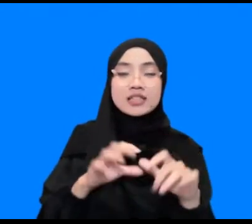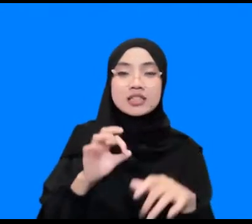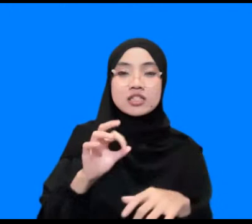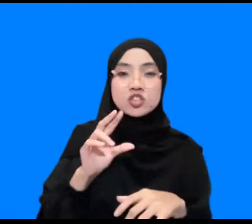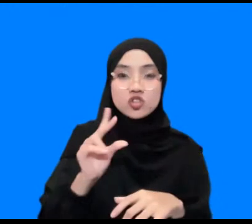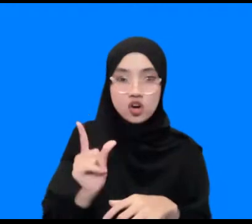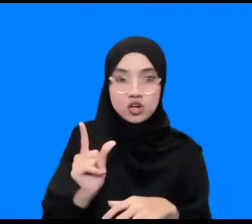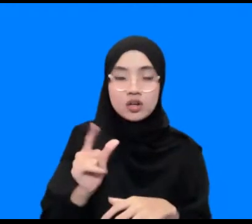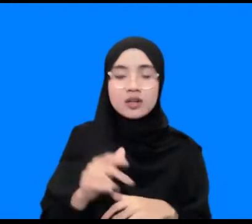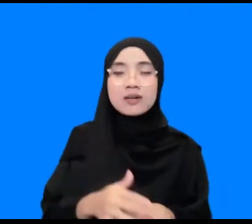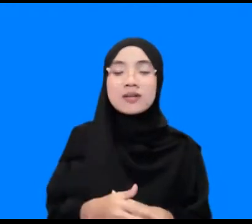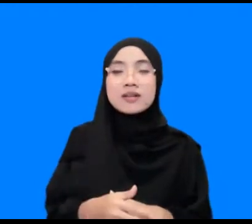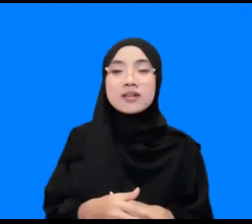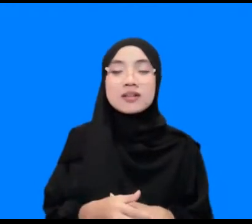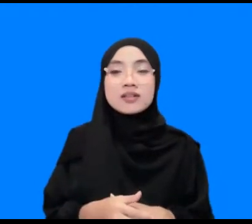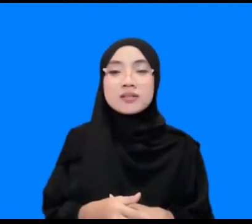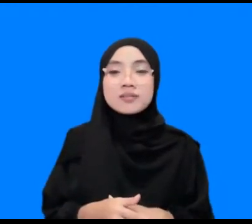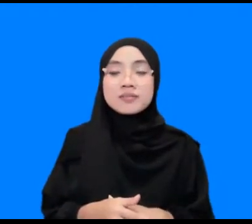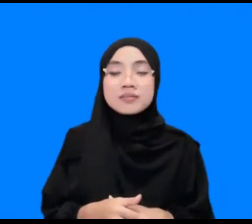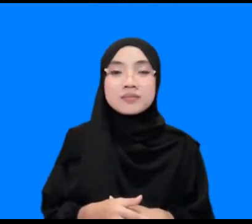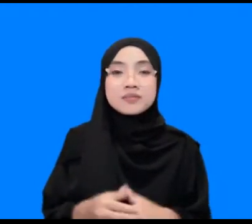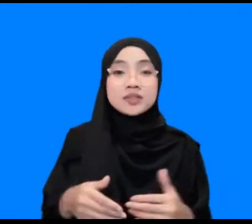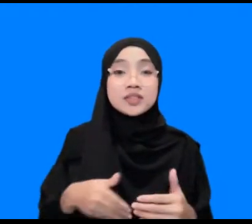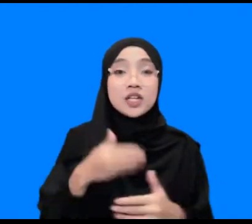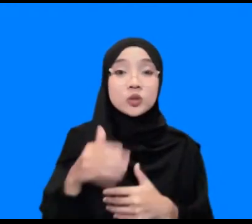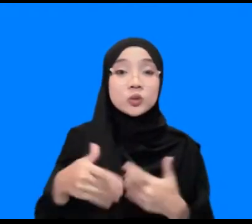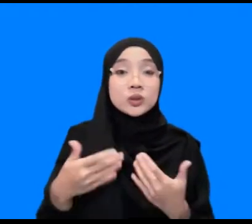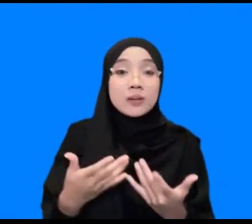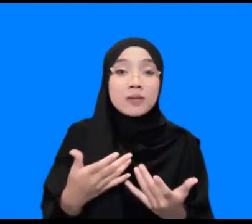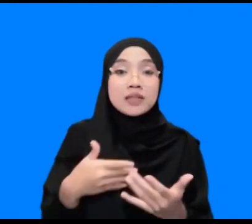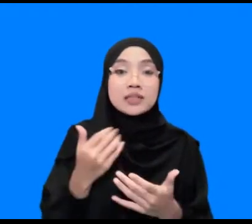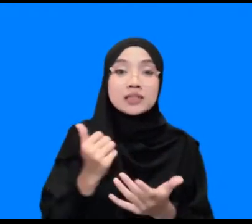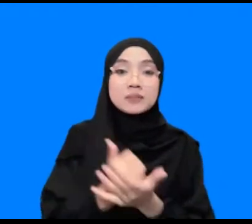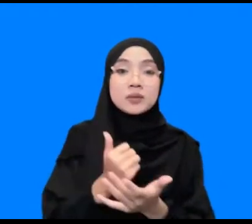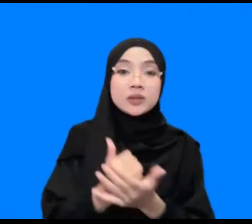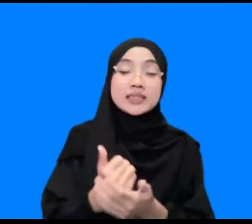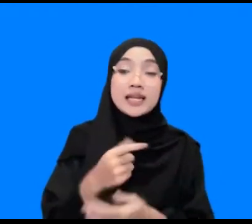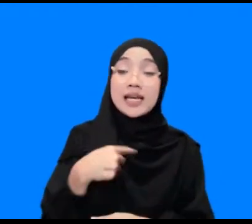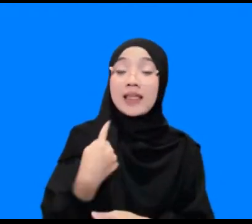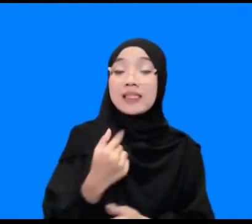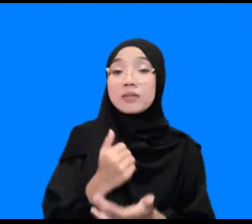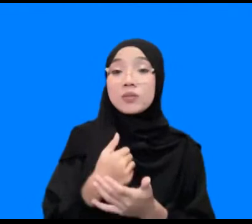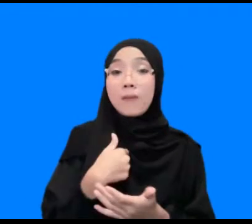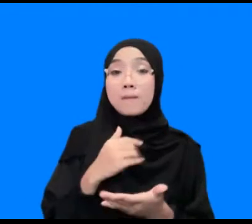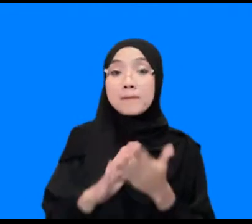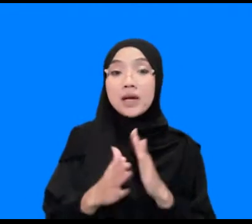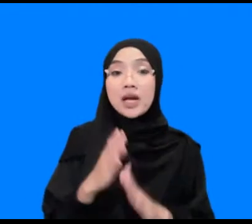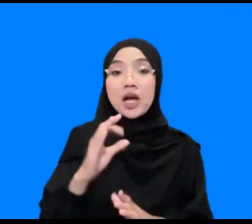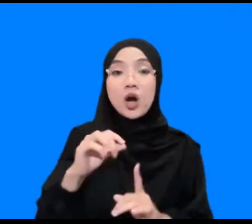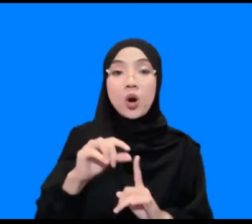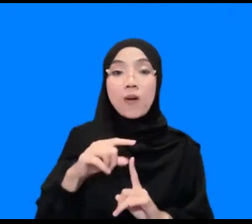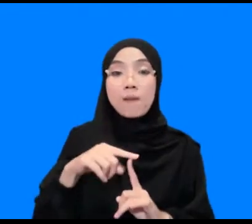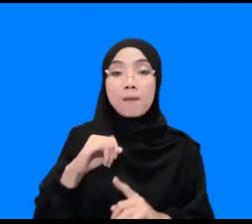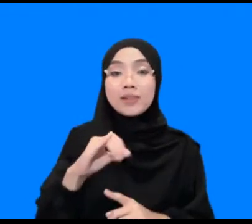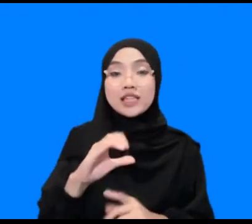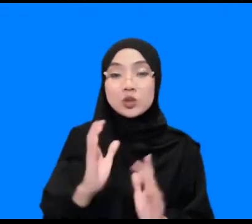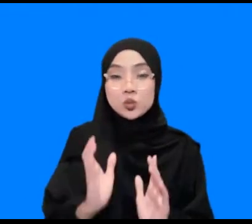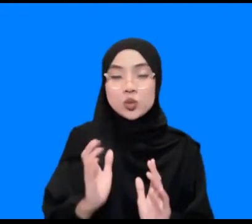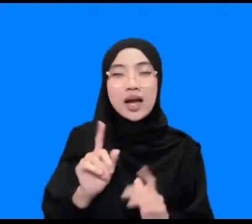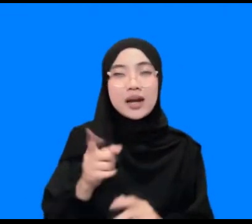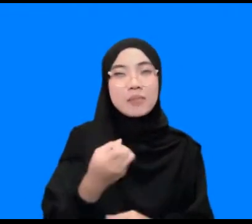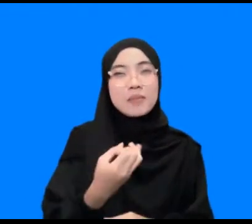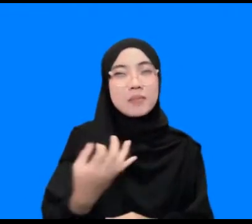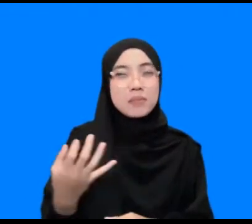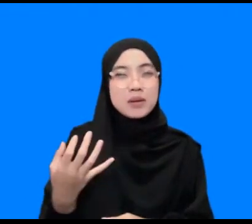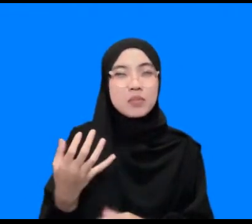kemudian kemudian apa namanya ya memang kita sekarang sudah pakai optik gitu ada sekitar beberapa